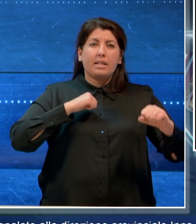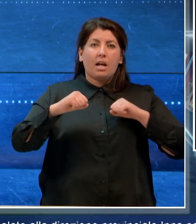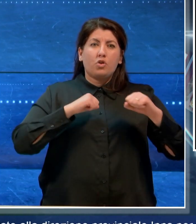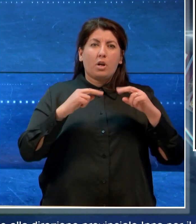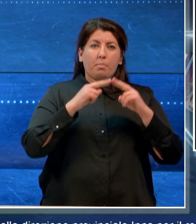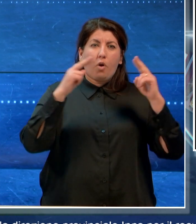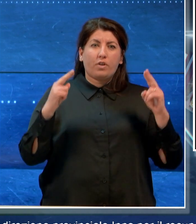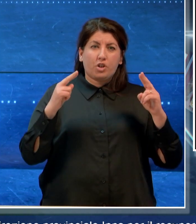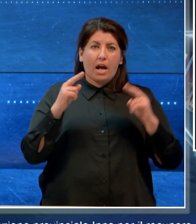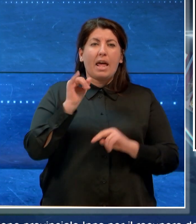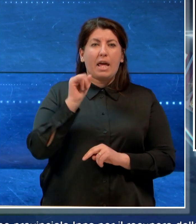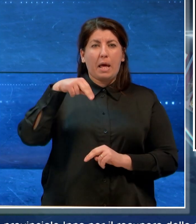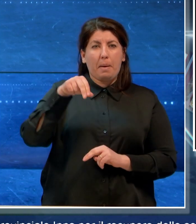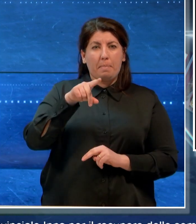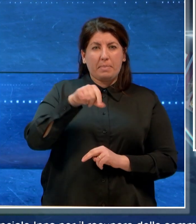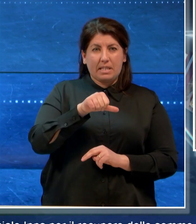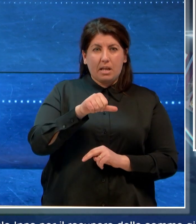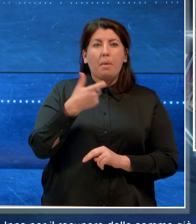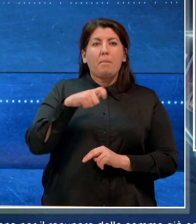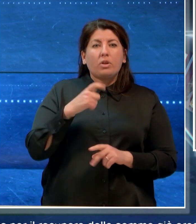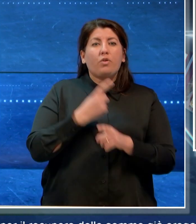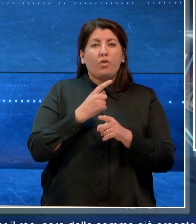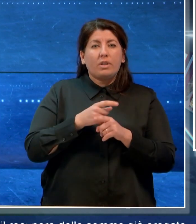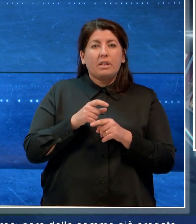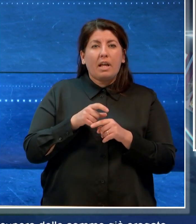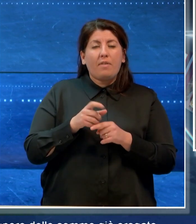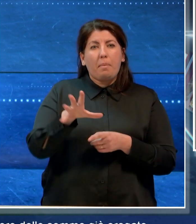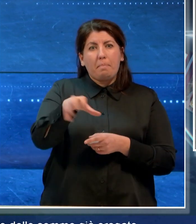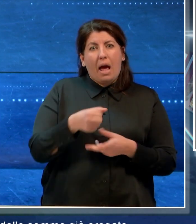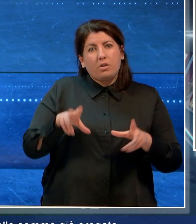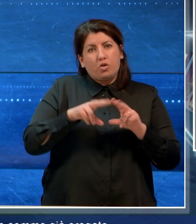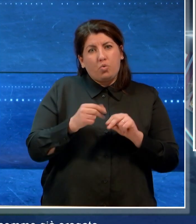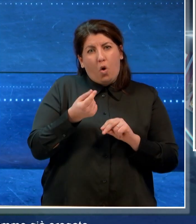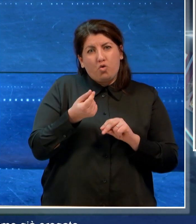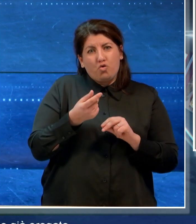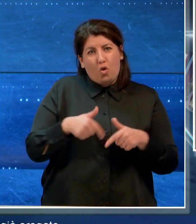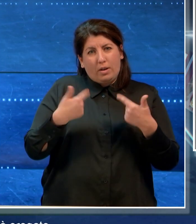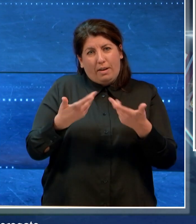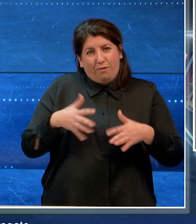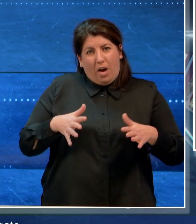Provinciale IMSS per il recupero delle somme già erogate.